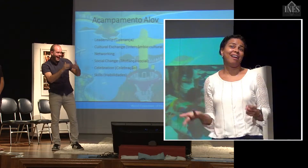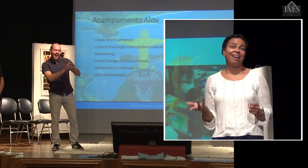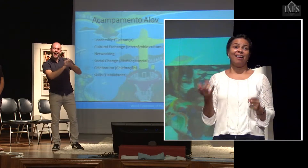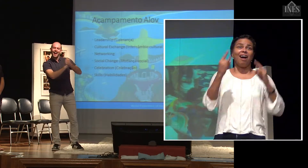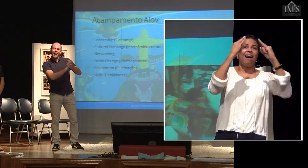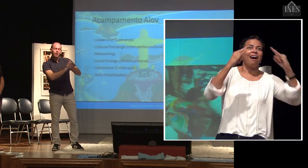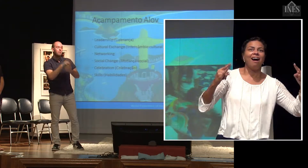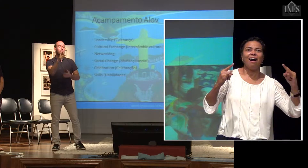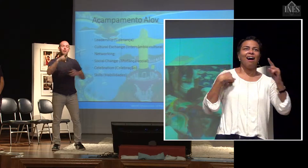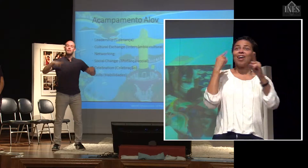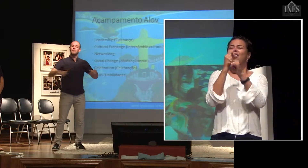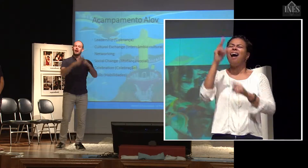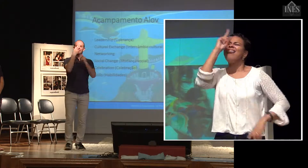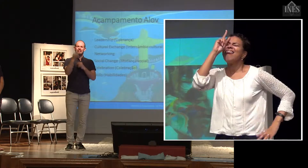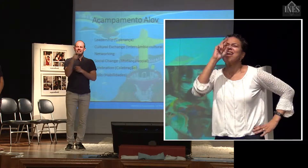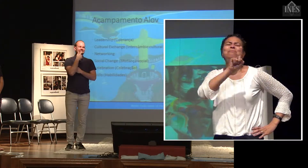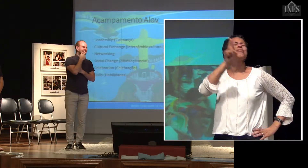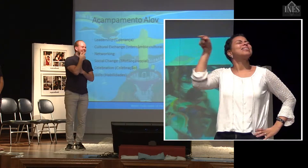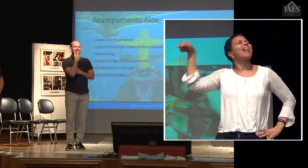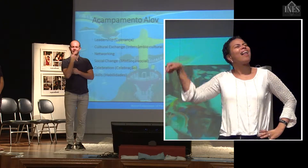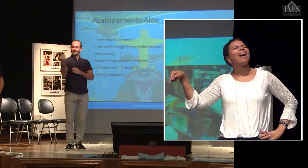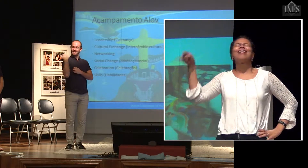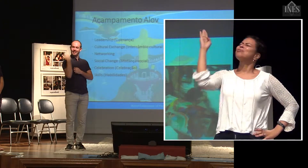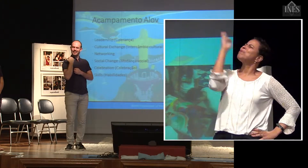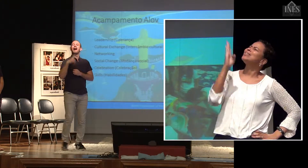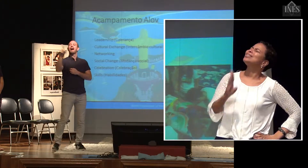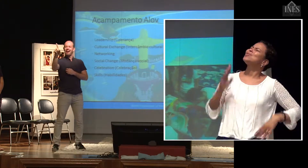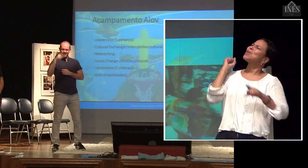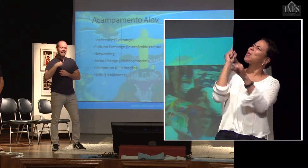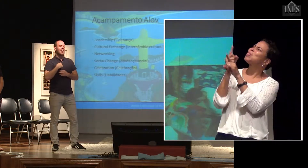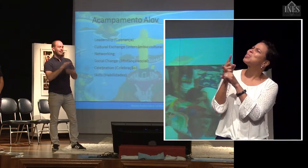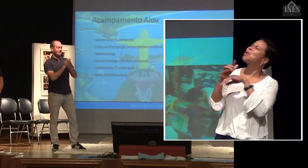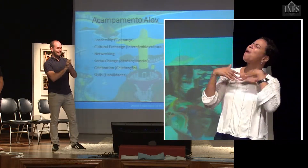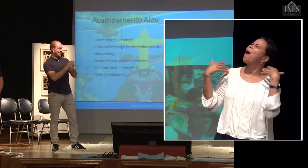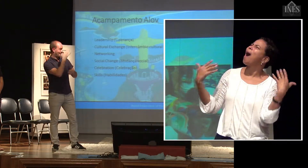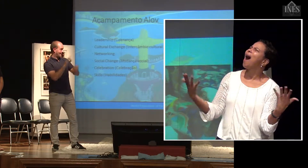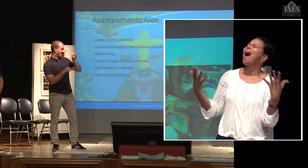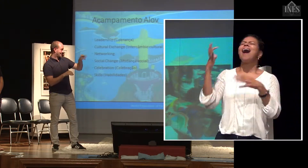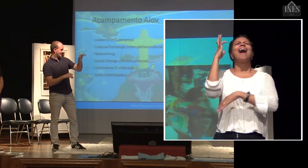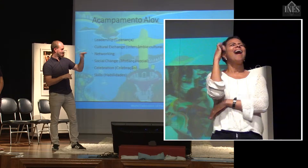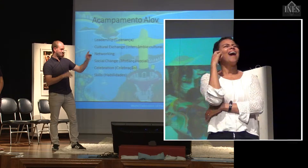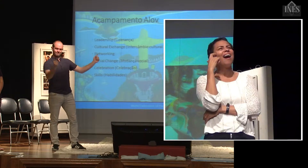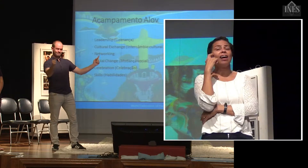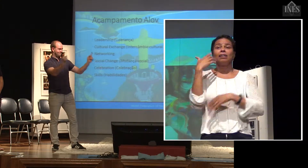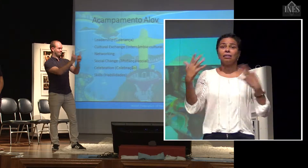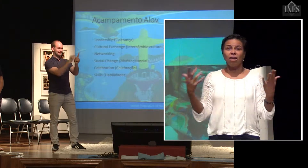a gente vai se encontrar e falar, lembra que você foi lá no Brasil, que a gente se viu? E, às vezes, você pode achar, para que eu vou para a França, que eu não vou conhecer ninguém?